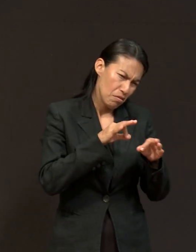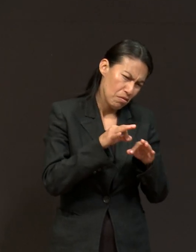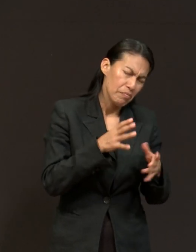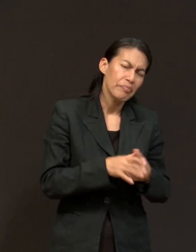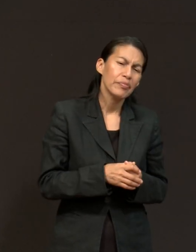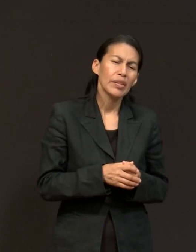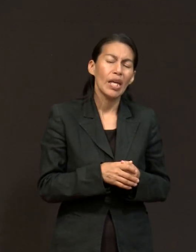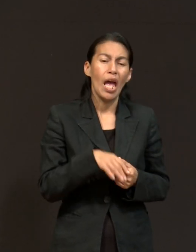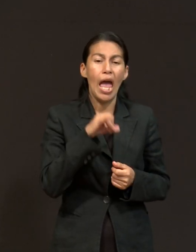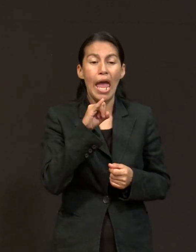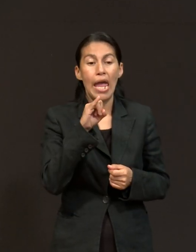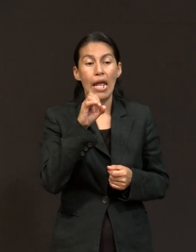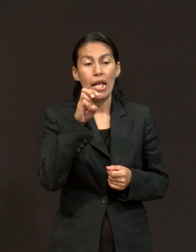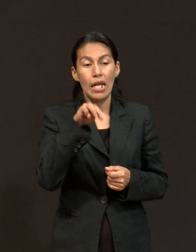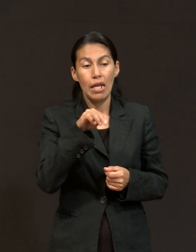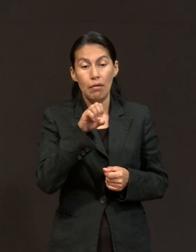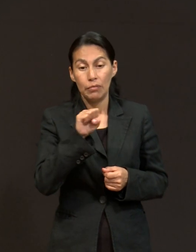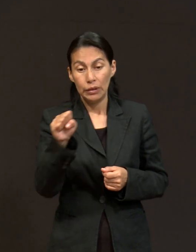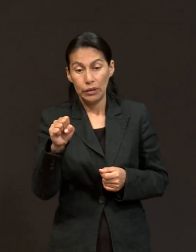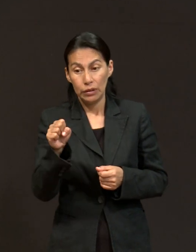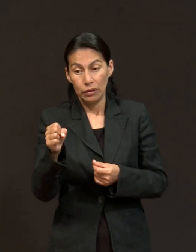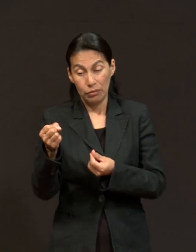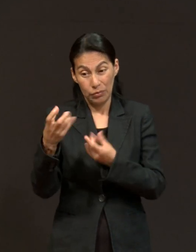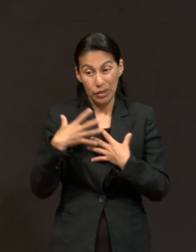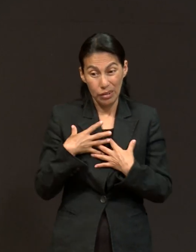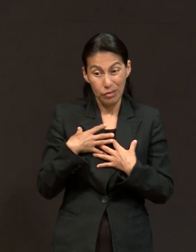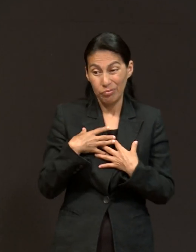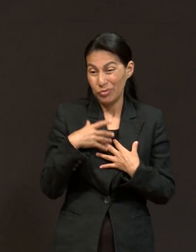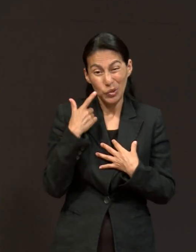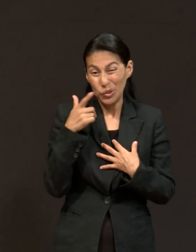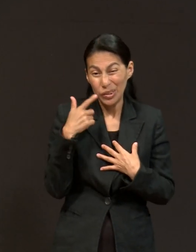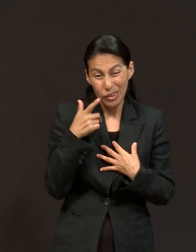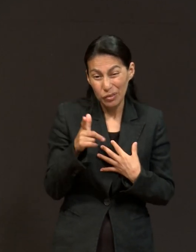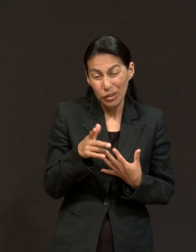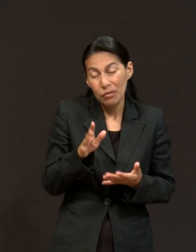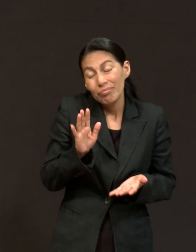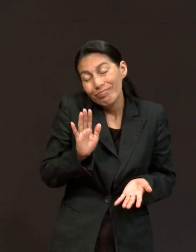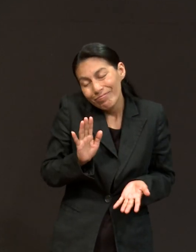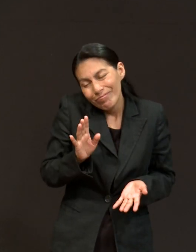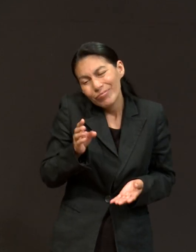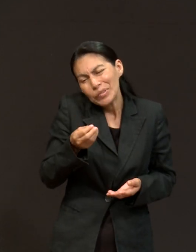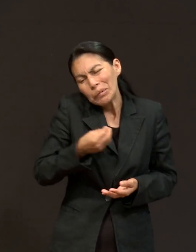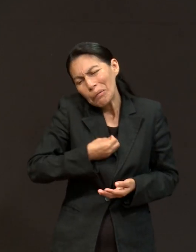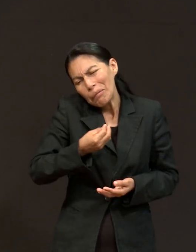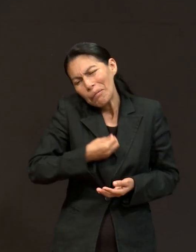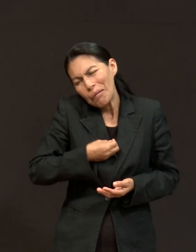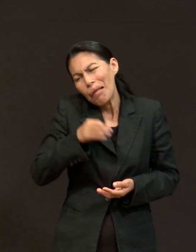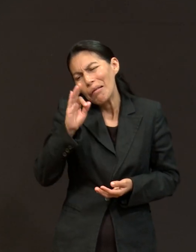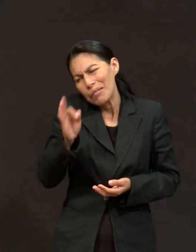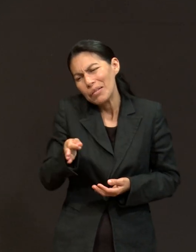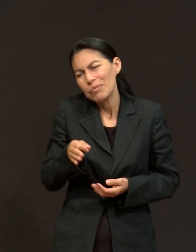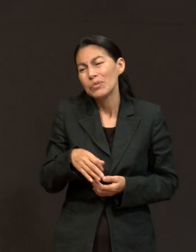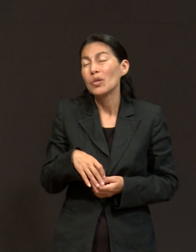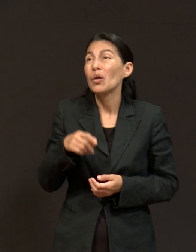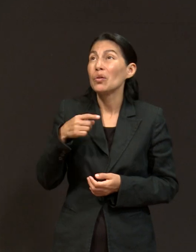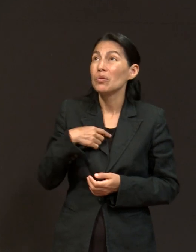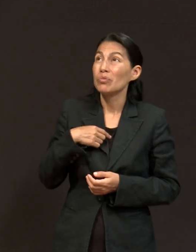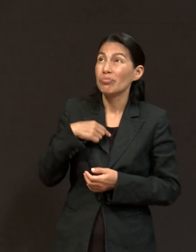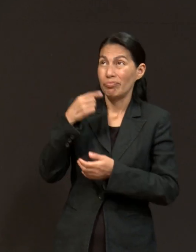no quería el IMSS que estaba disponible. Pero aún así dije, está bien, voy a ir. Y me voy a poner en las manos de